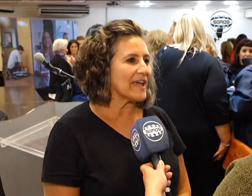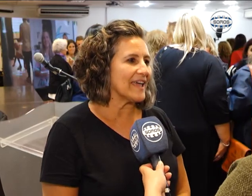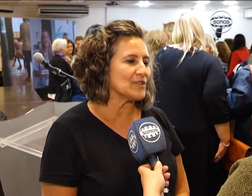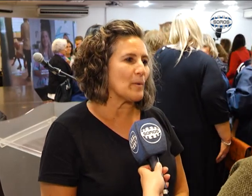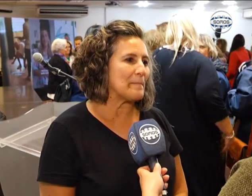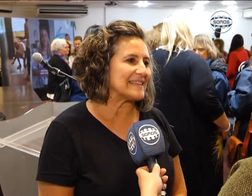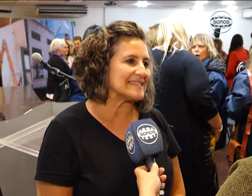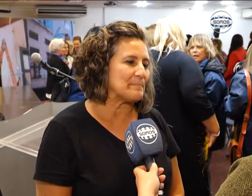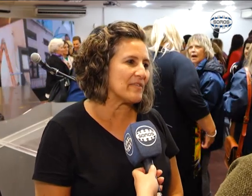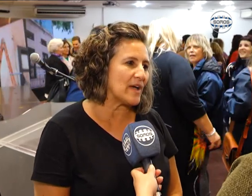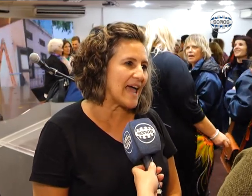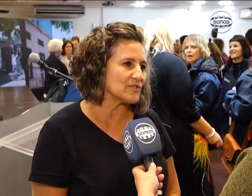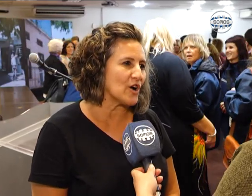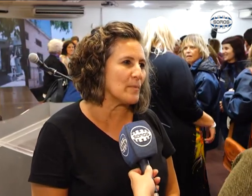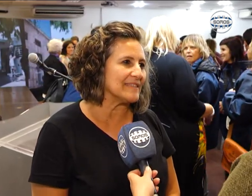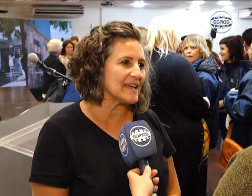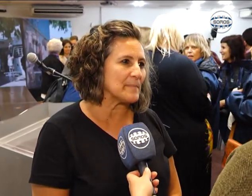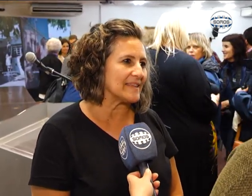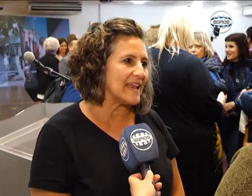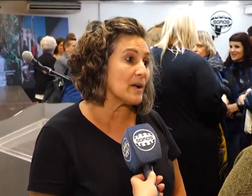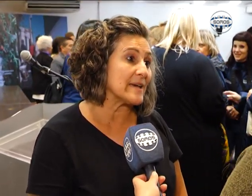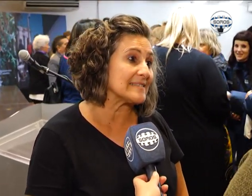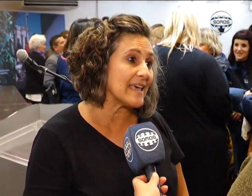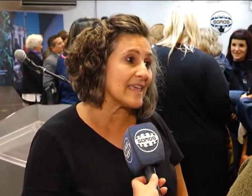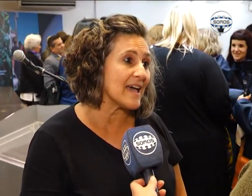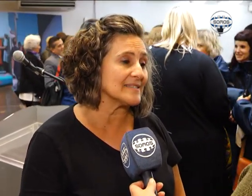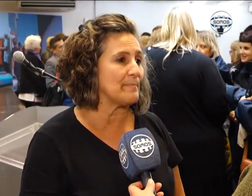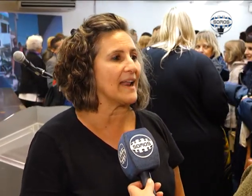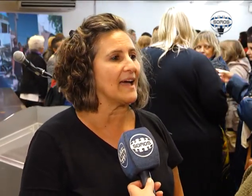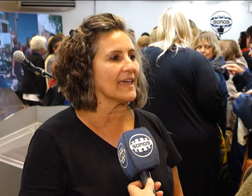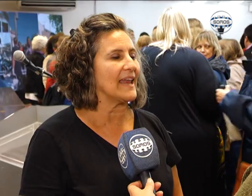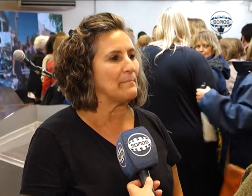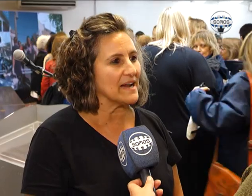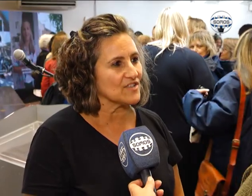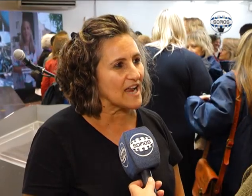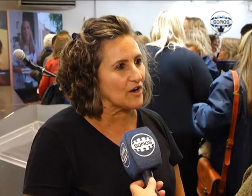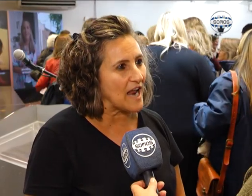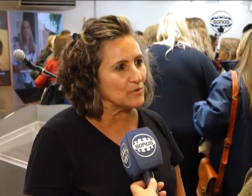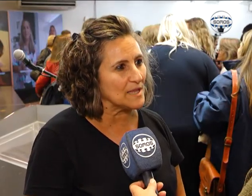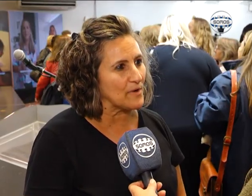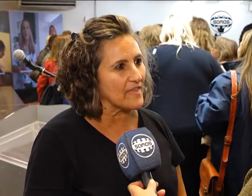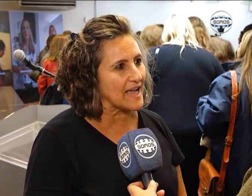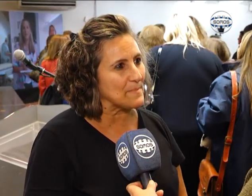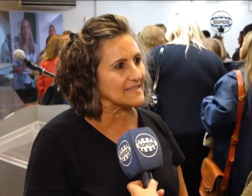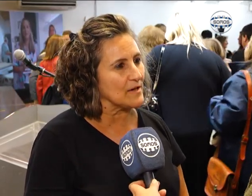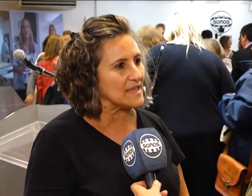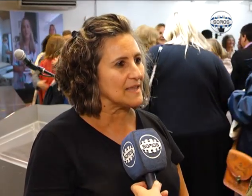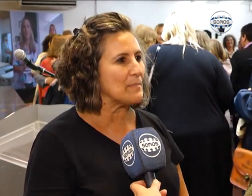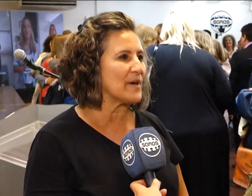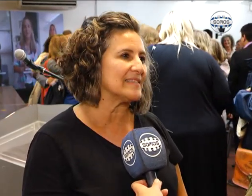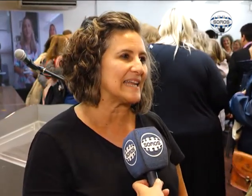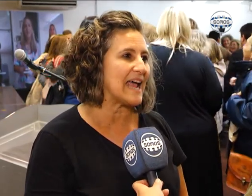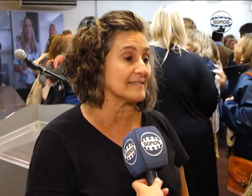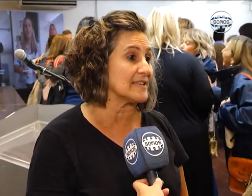Hoy lo que estuve participando del acto es como intérprete de lengua de señas para que las personas con algún tipo de discapacidad